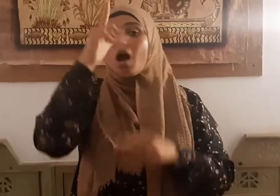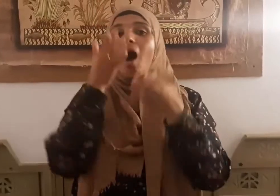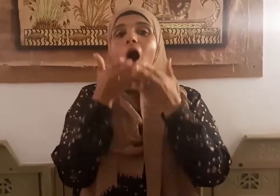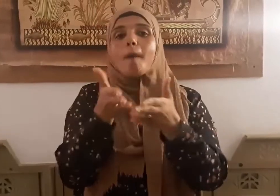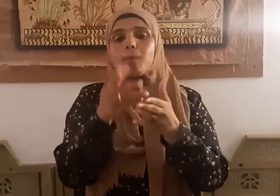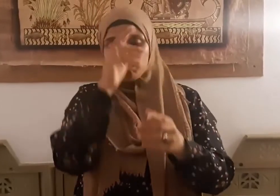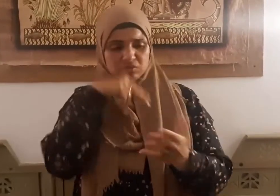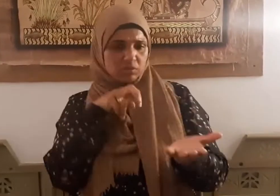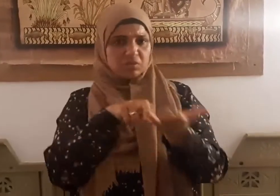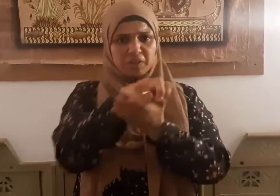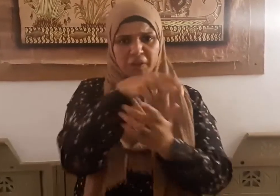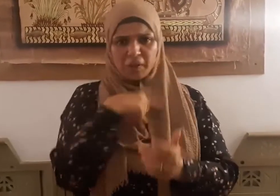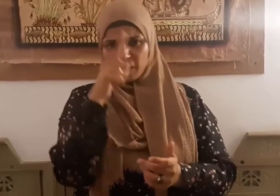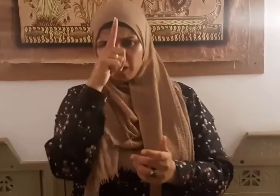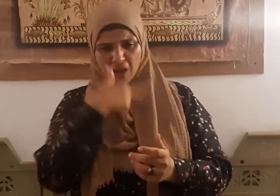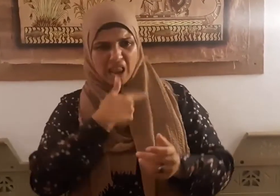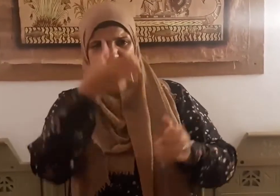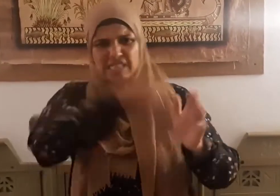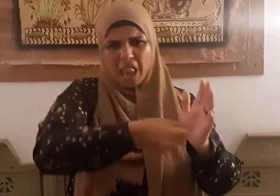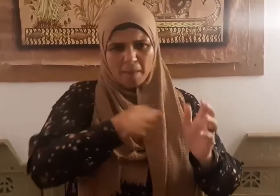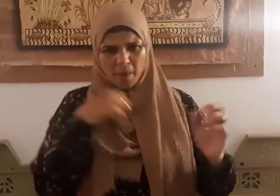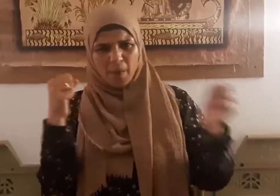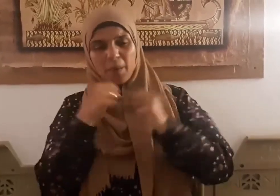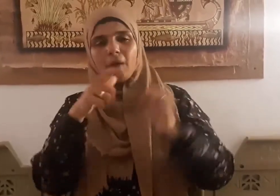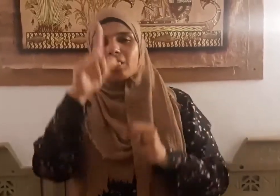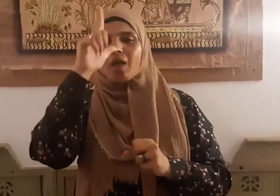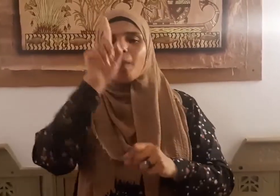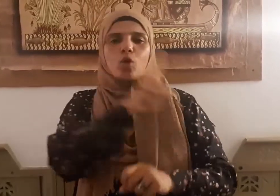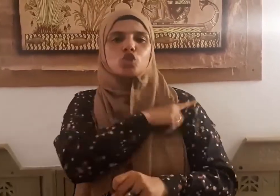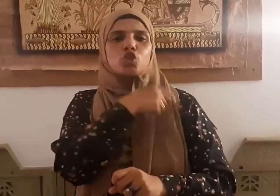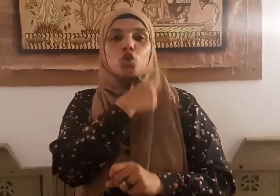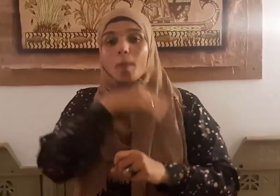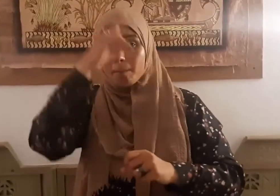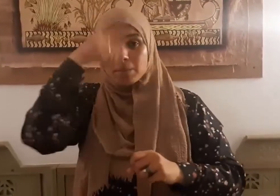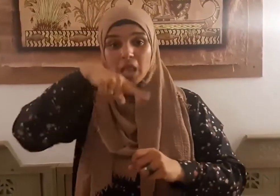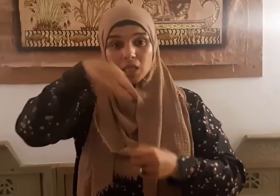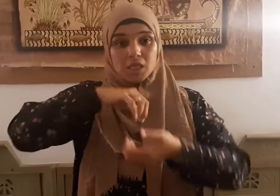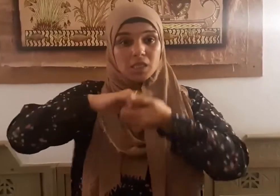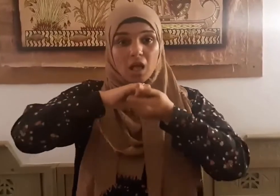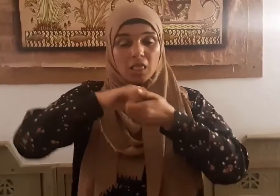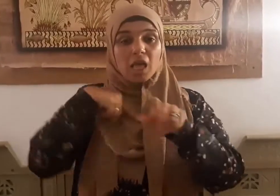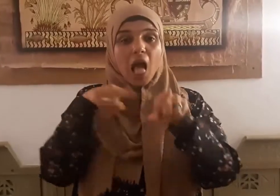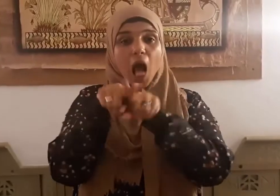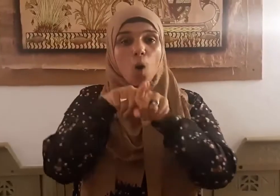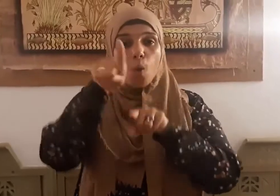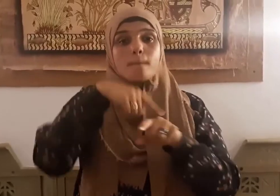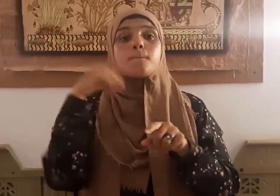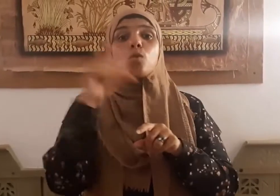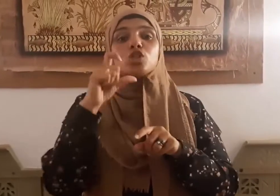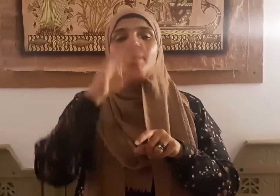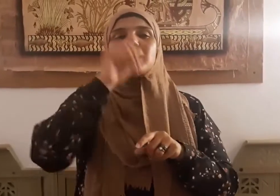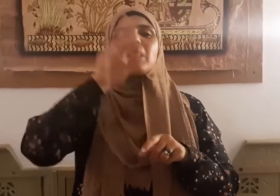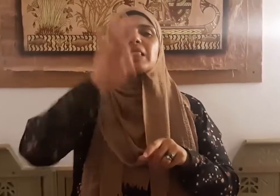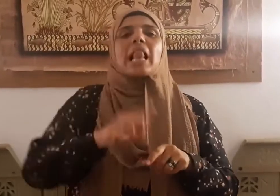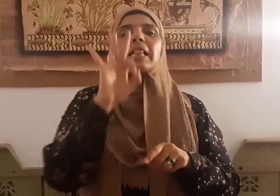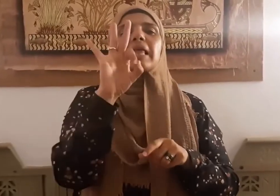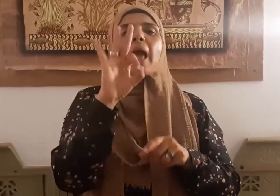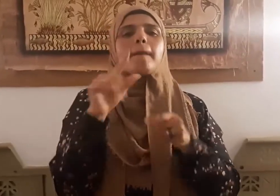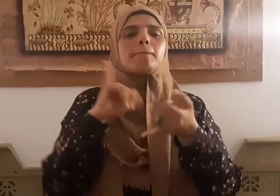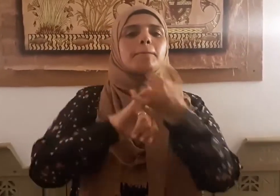يحرم على المسلم هجر أخيه المسلم فوق ثلاث لما